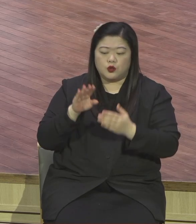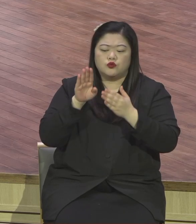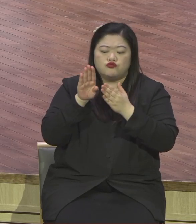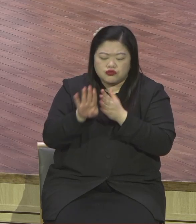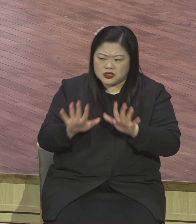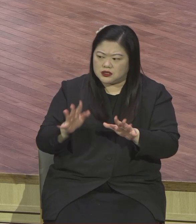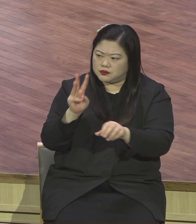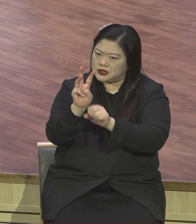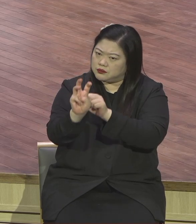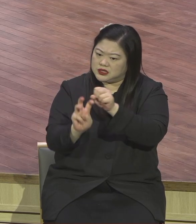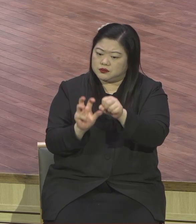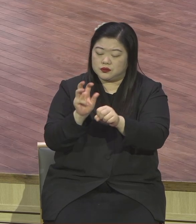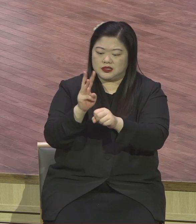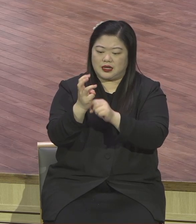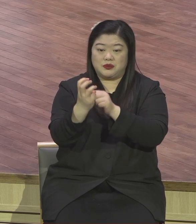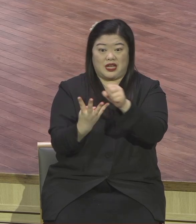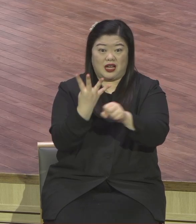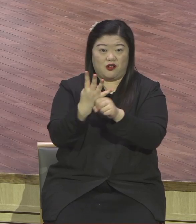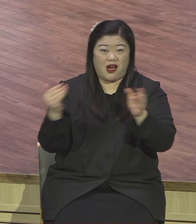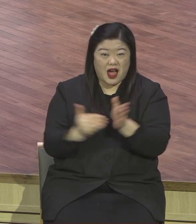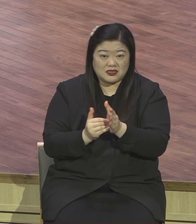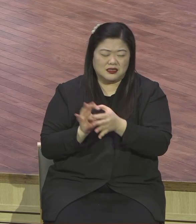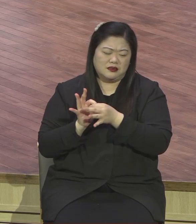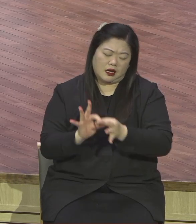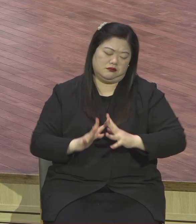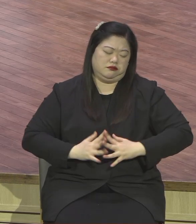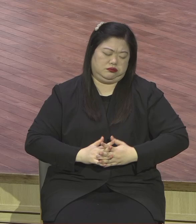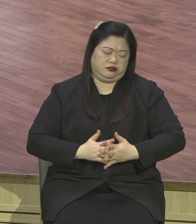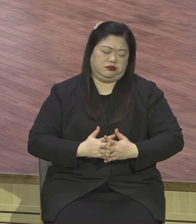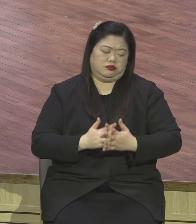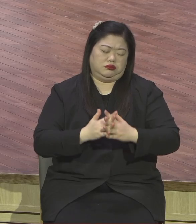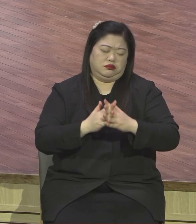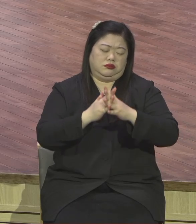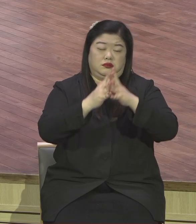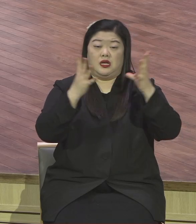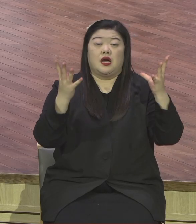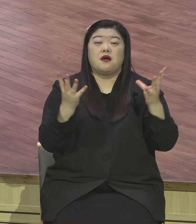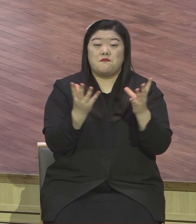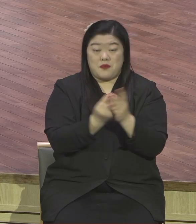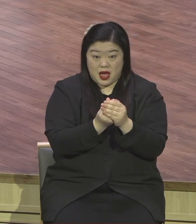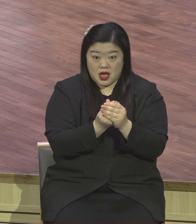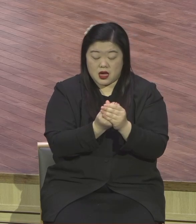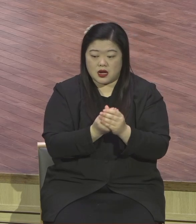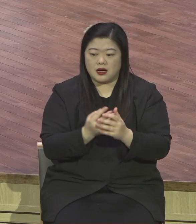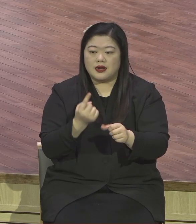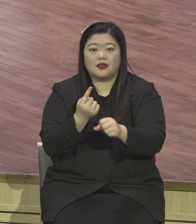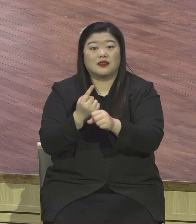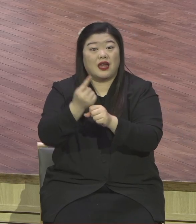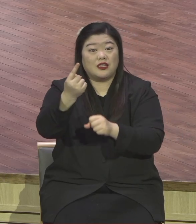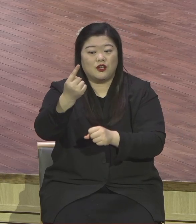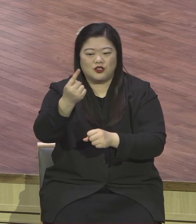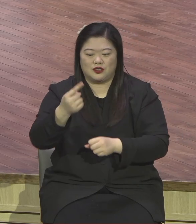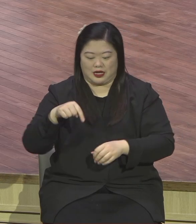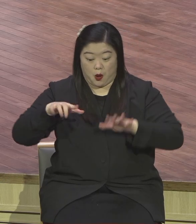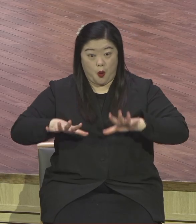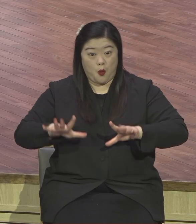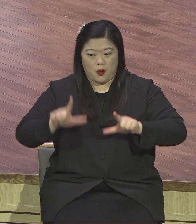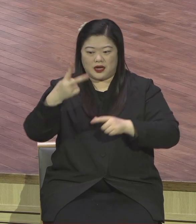35주년인 내년까지 헌당을 하겠다는 헌당 준비 요원의 사역 비전입니다. 제가